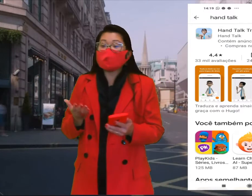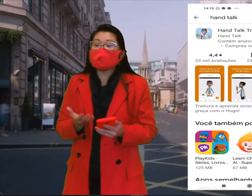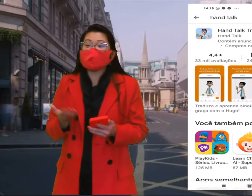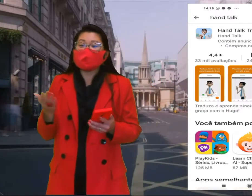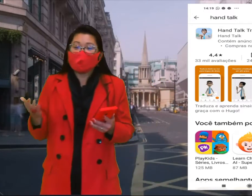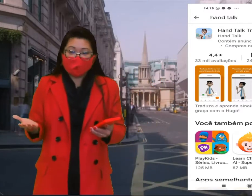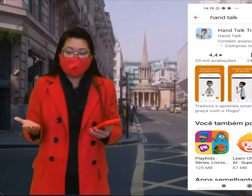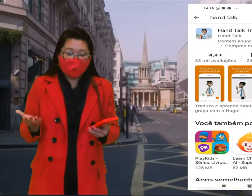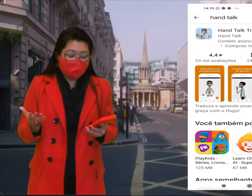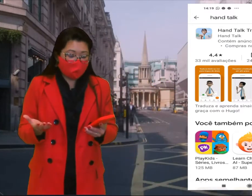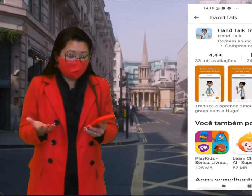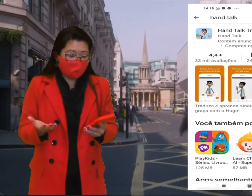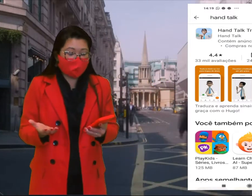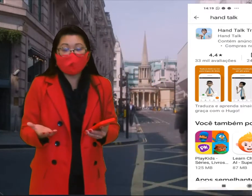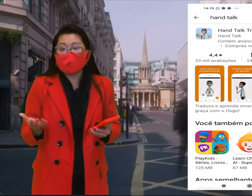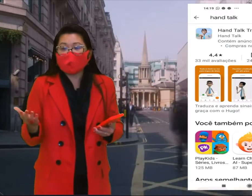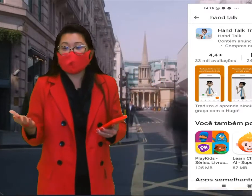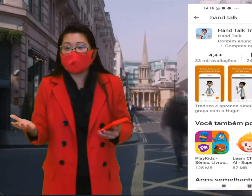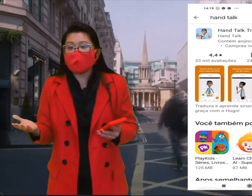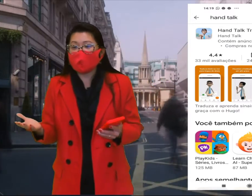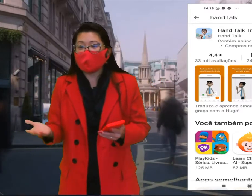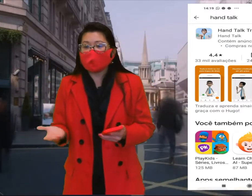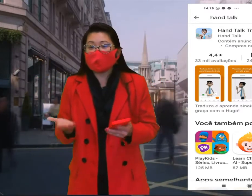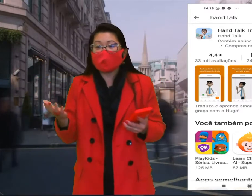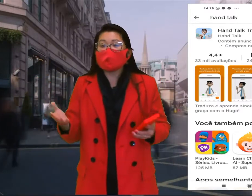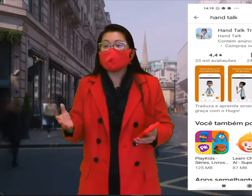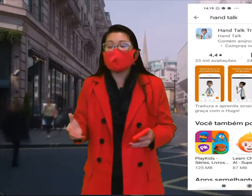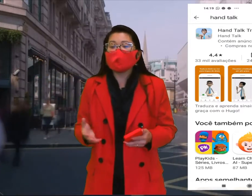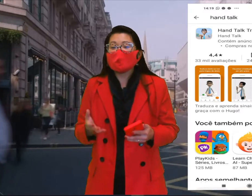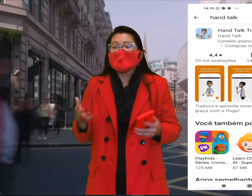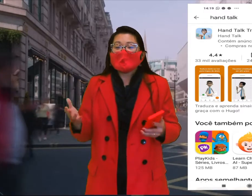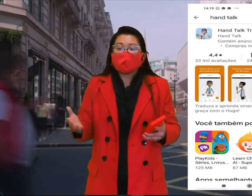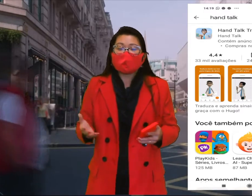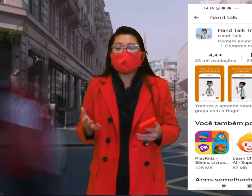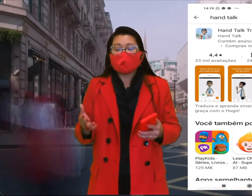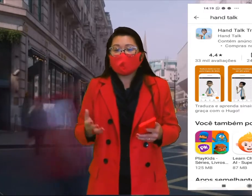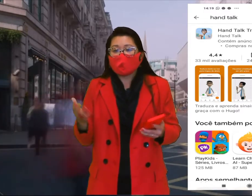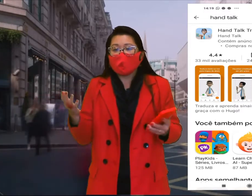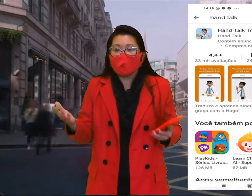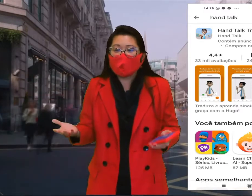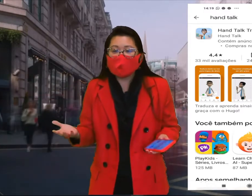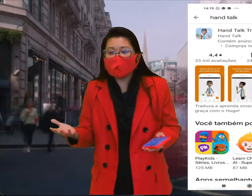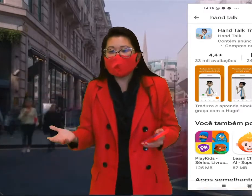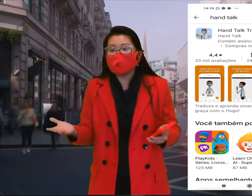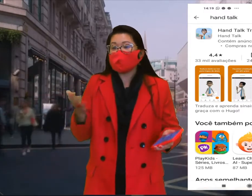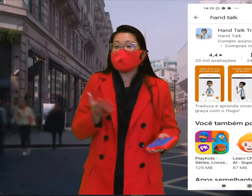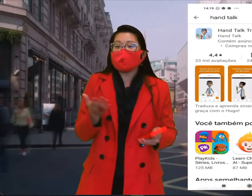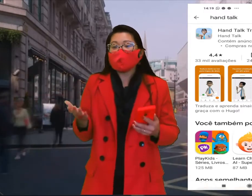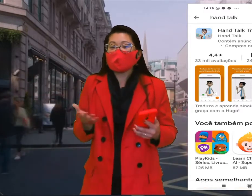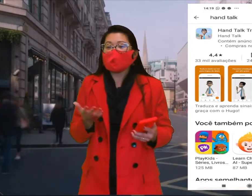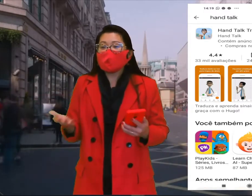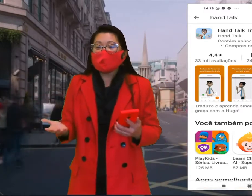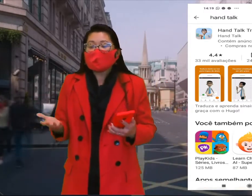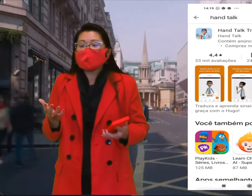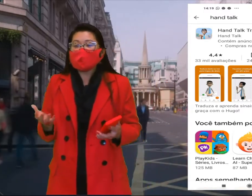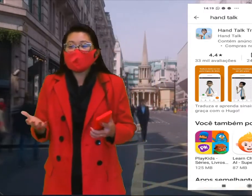está dentro aí do aplicativo, mas além dele nós temos também a Maya, então vocês podem aí tanto